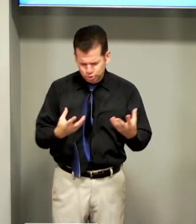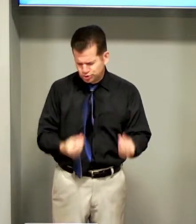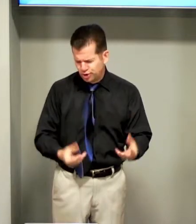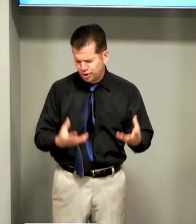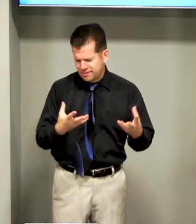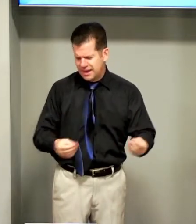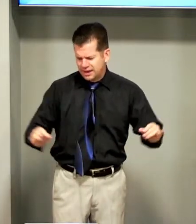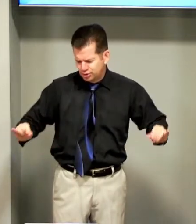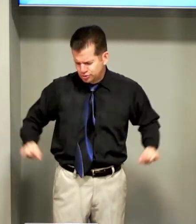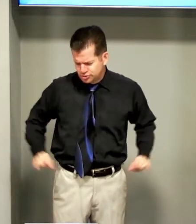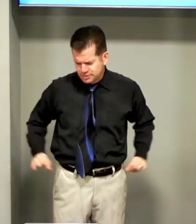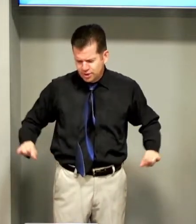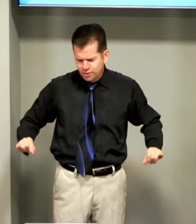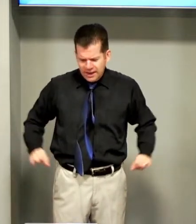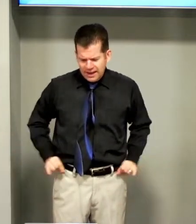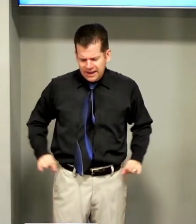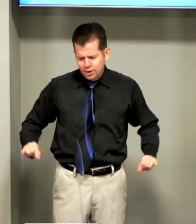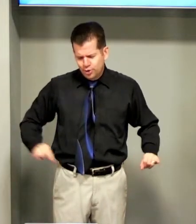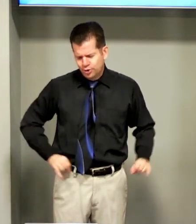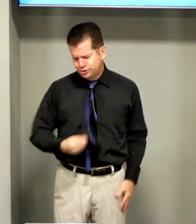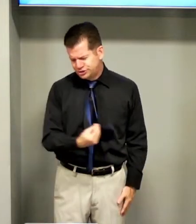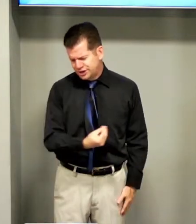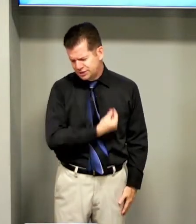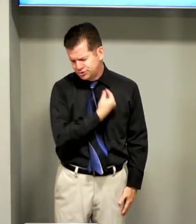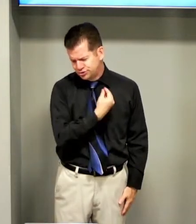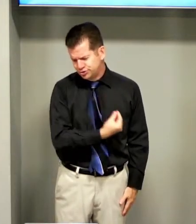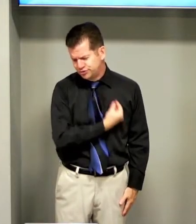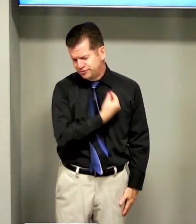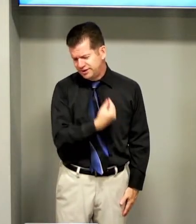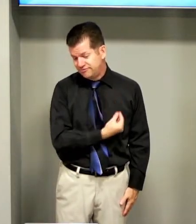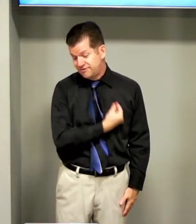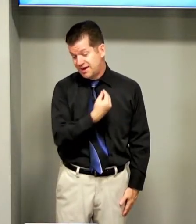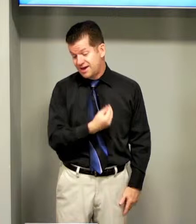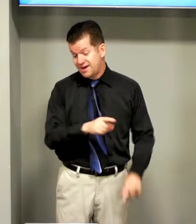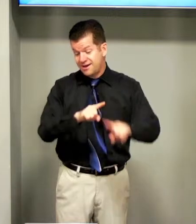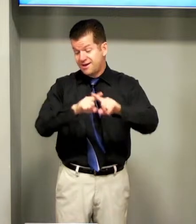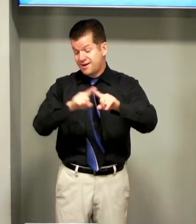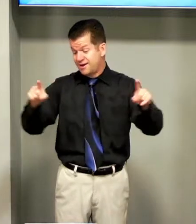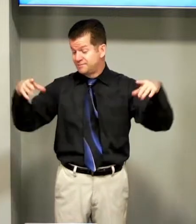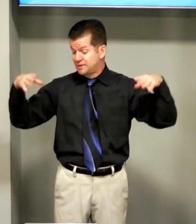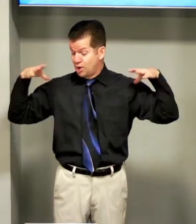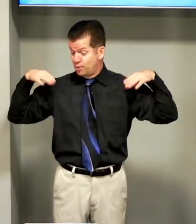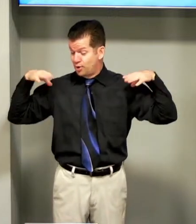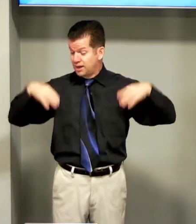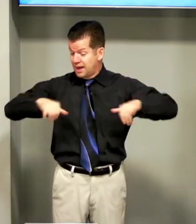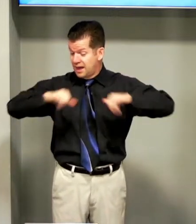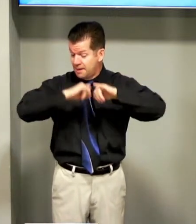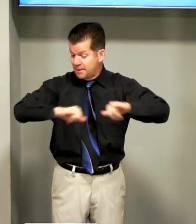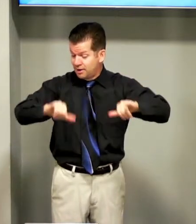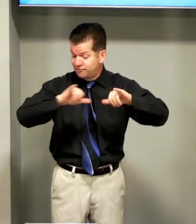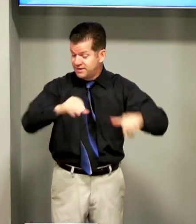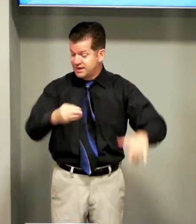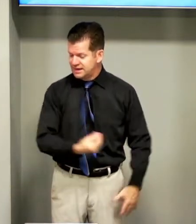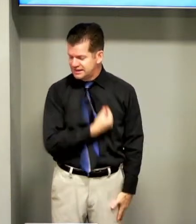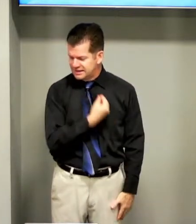tormentos Mil angústias do viver Proclamam vida